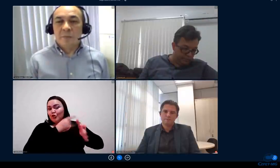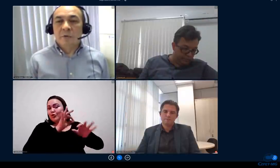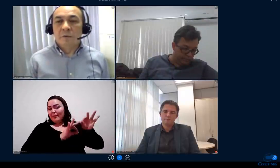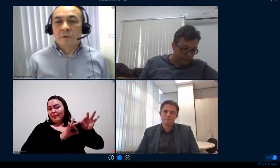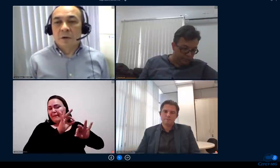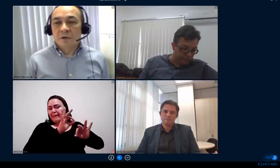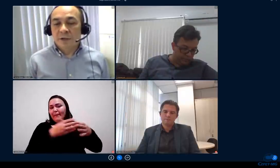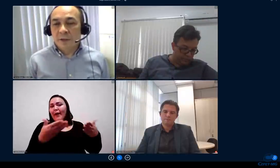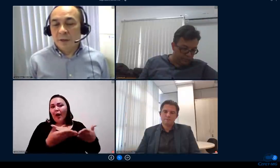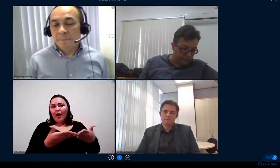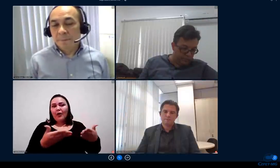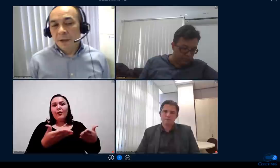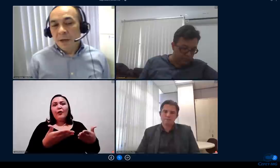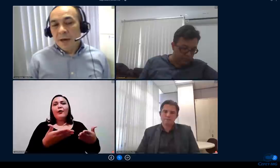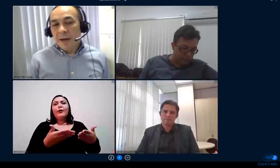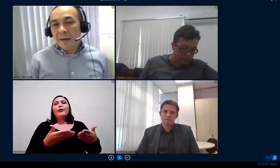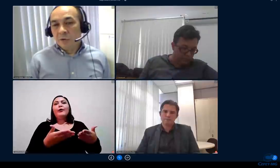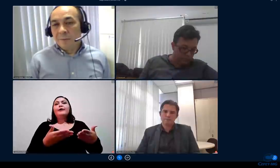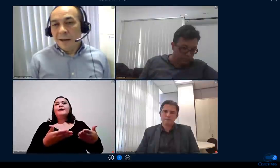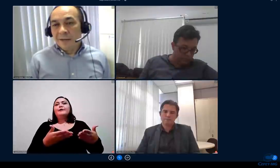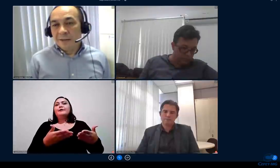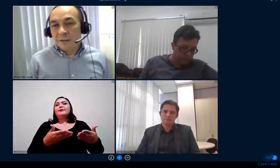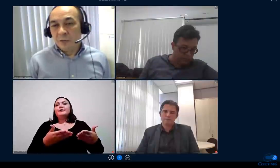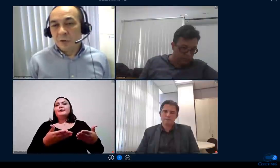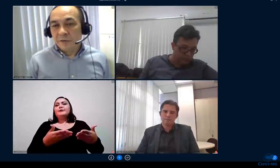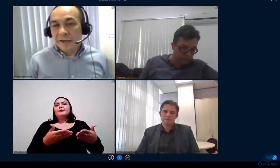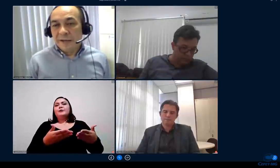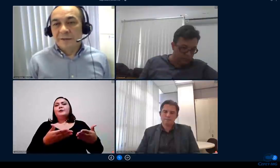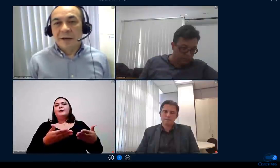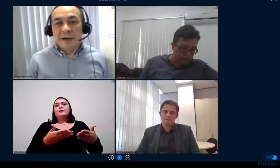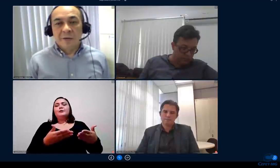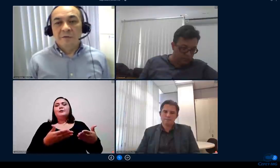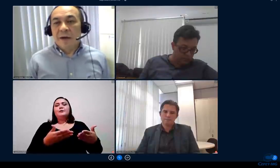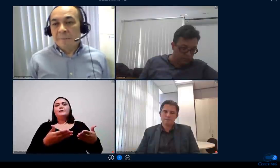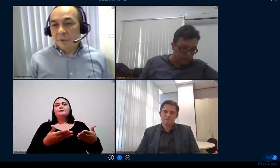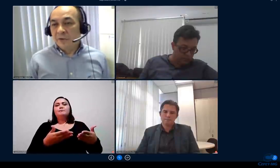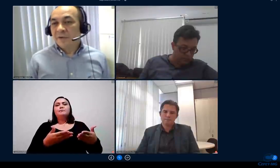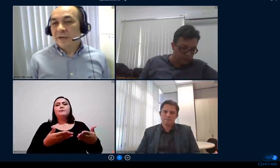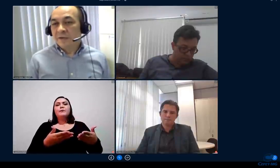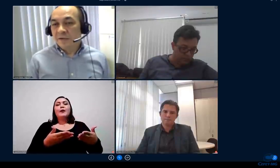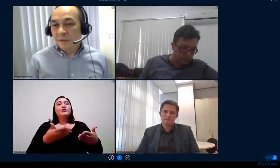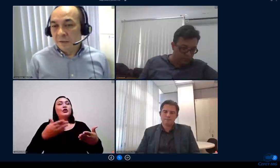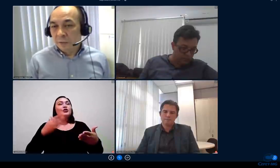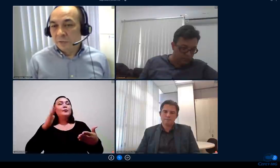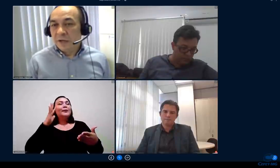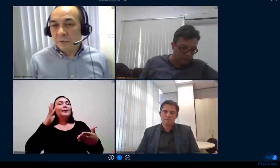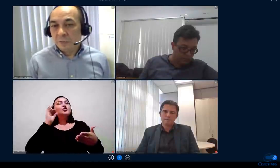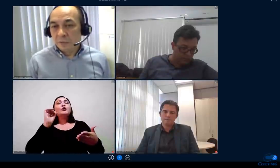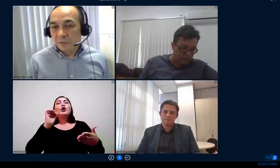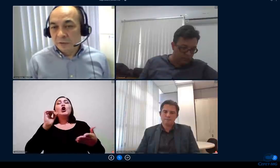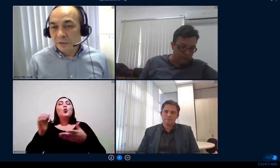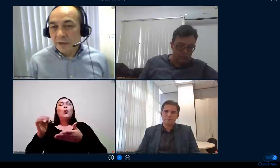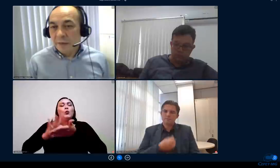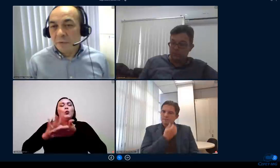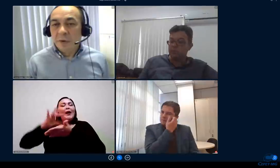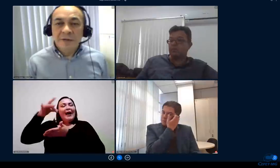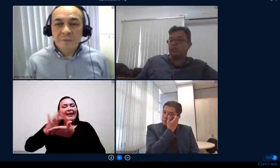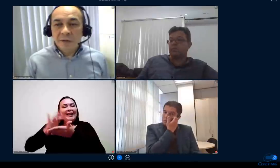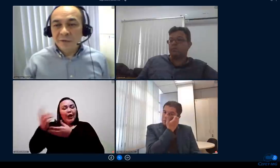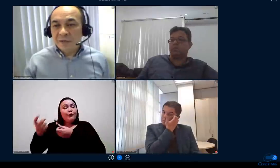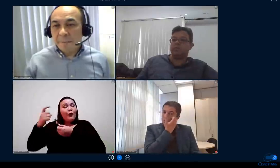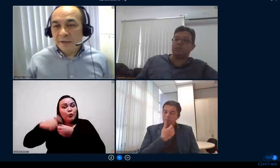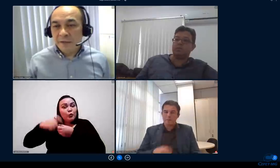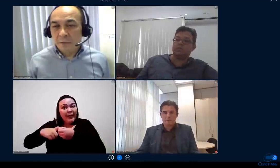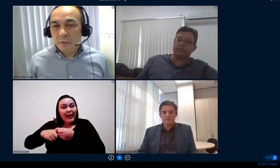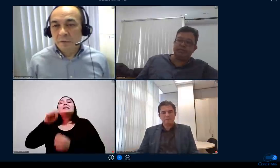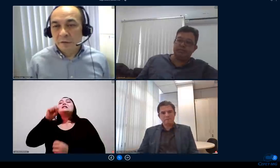assenta muito forte é que a retomada do nosso calendário ele vai priorizar sim os alunos em término antes